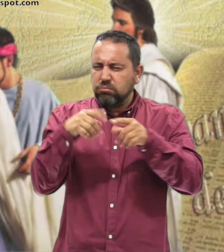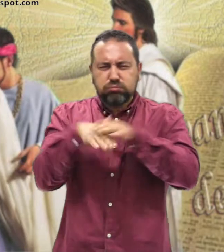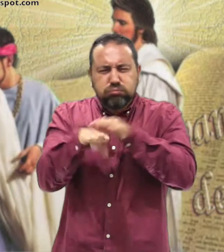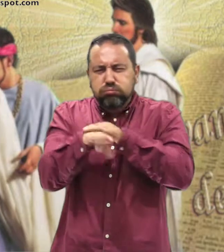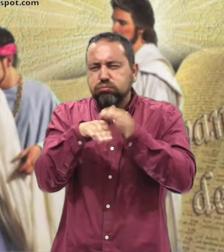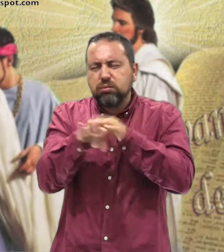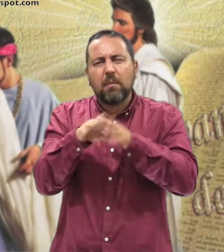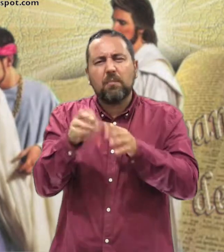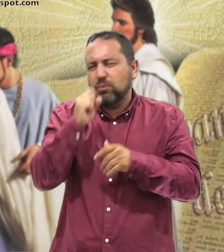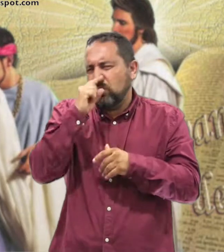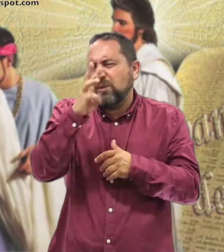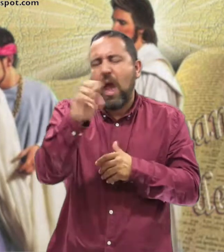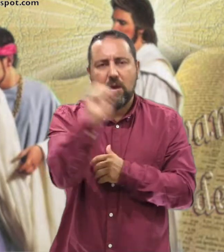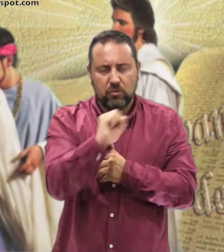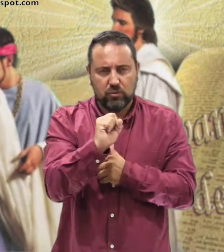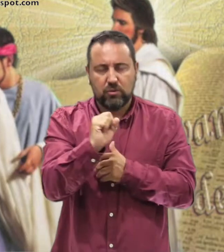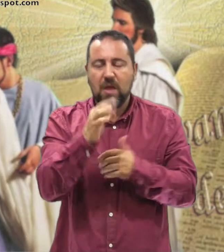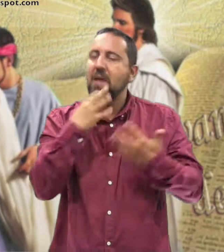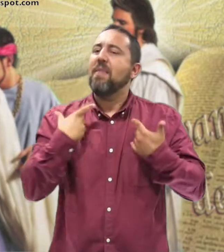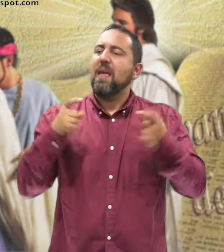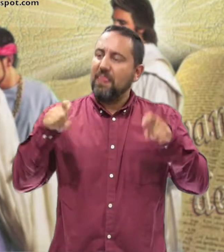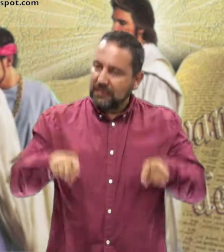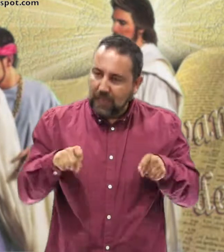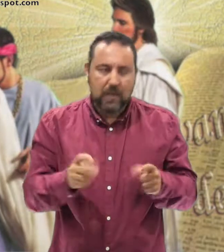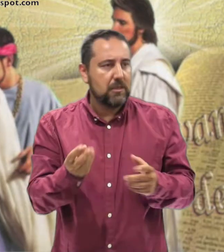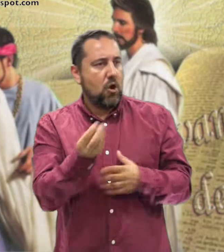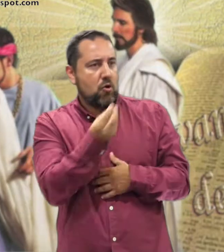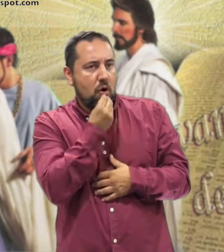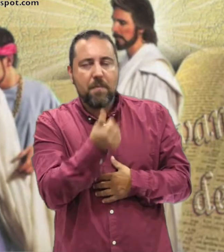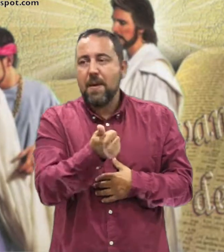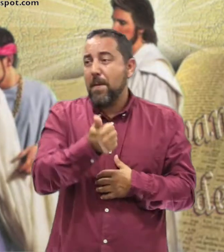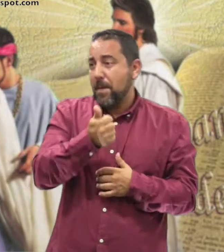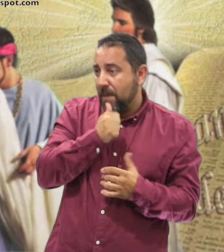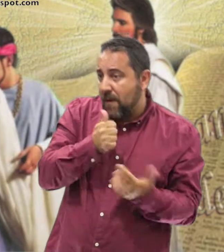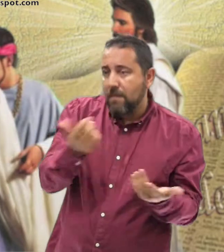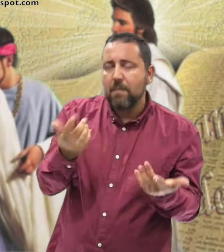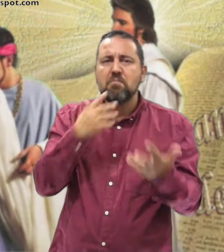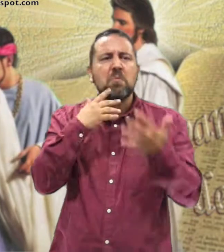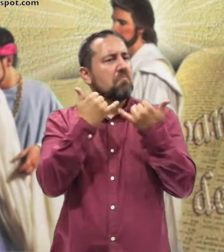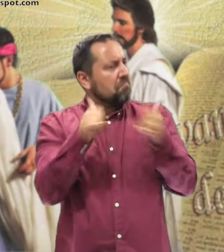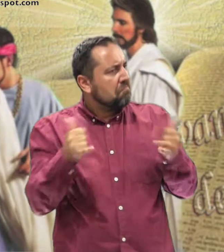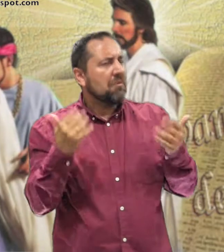bienes Almacenados Para muchos años Descansa Come Bebe